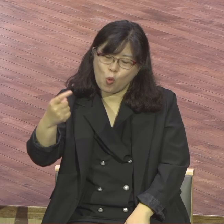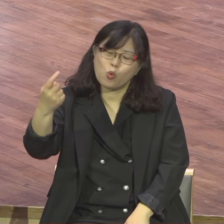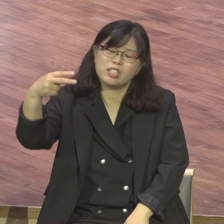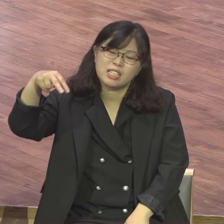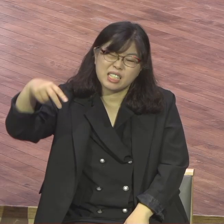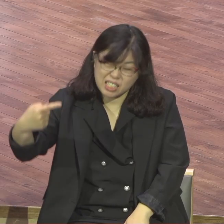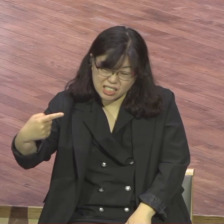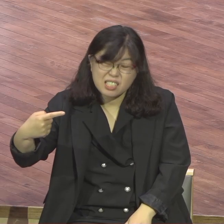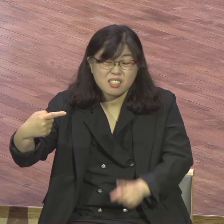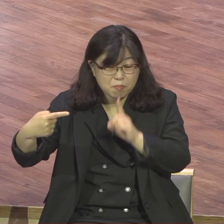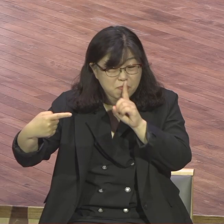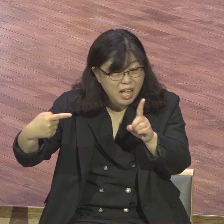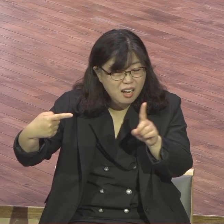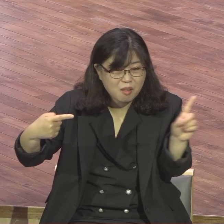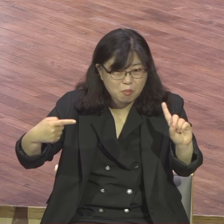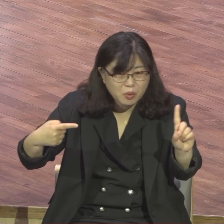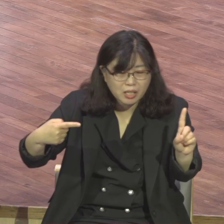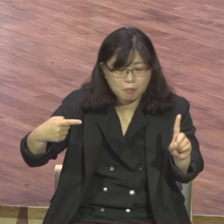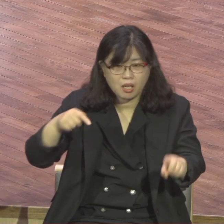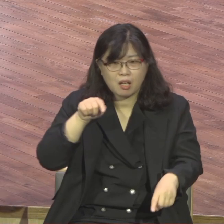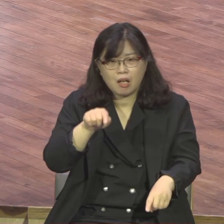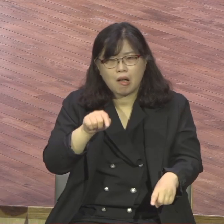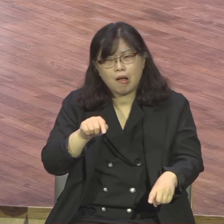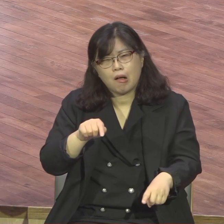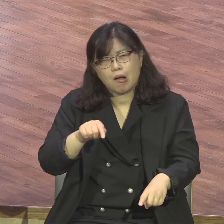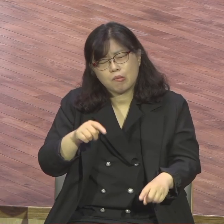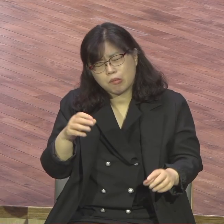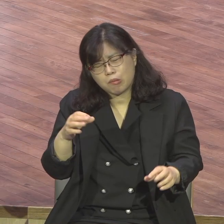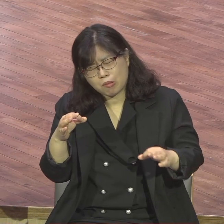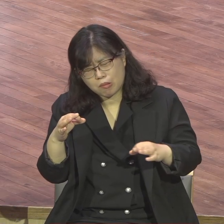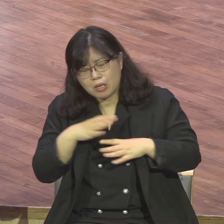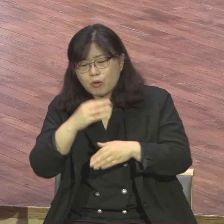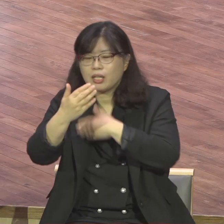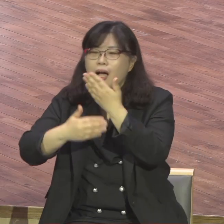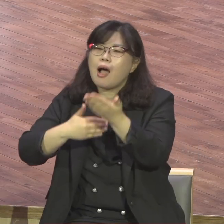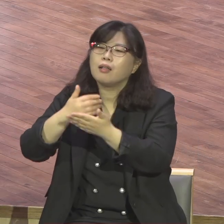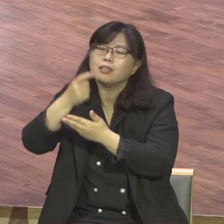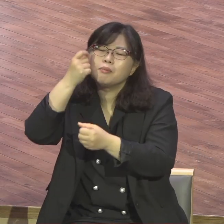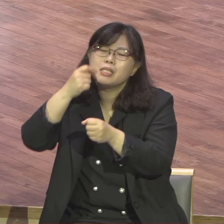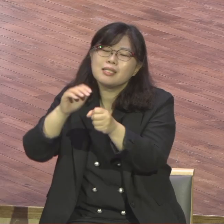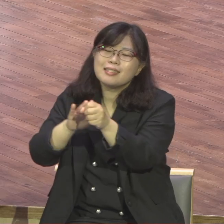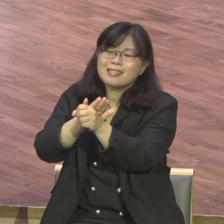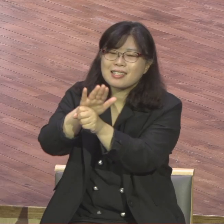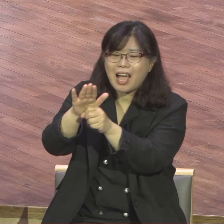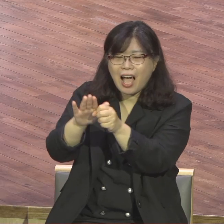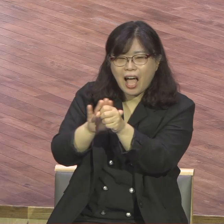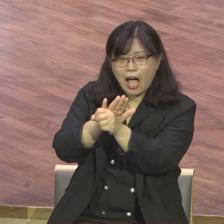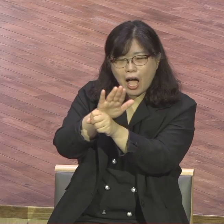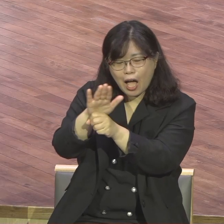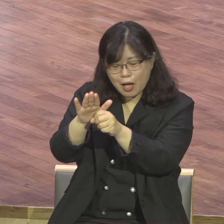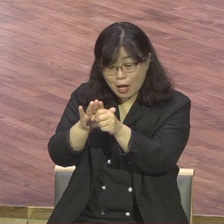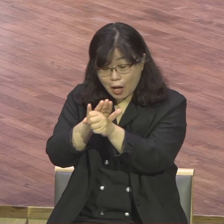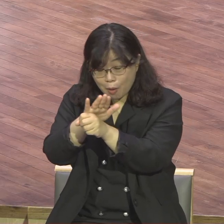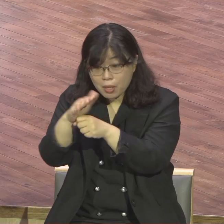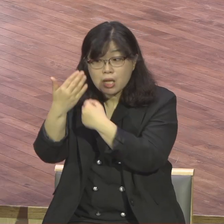놀라운 극률과 자비를 생각한다고 하면 나의 전부를 다 바치는 것이